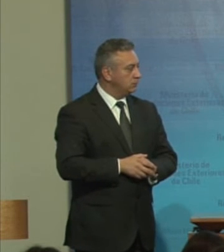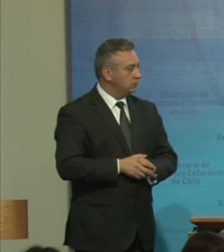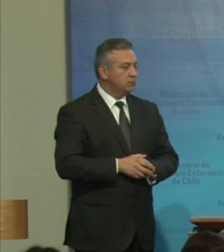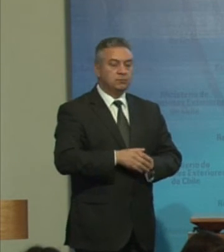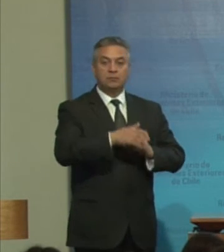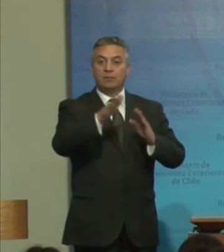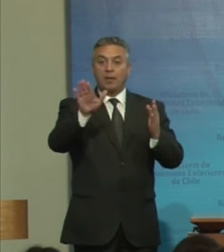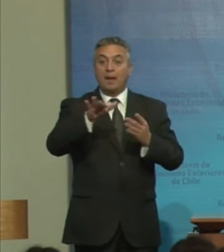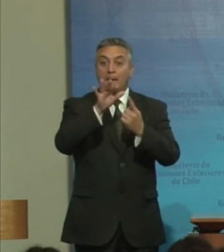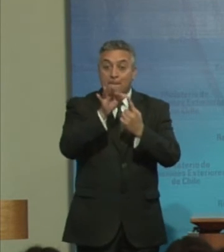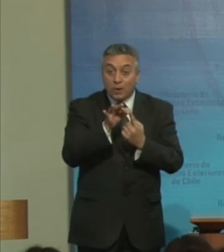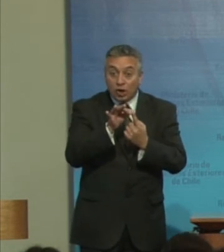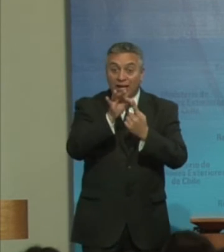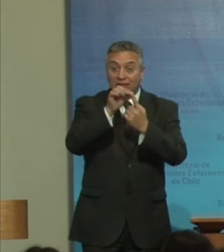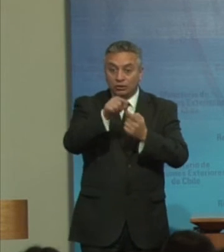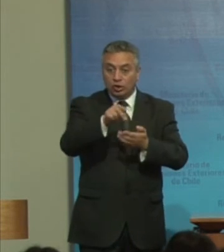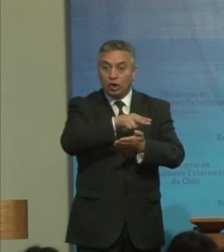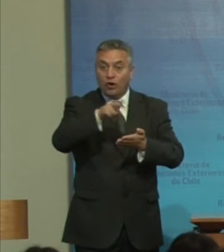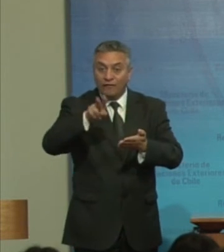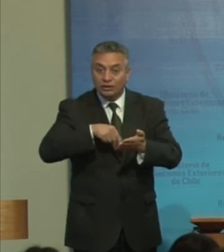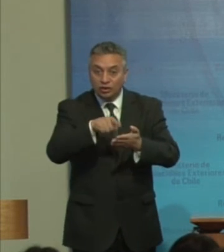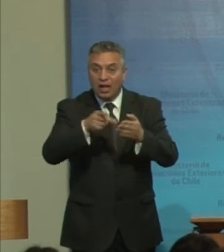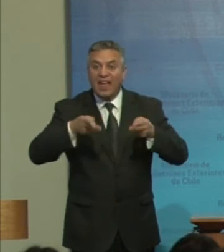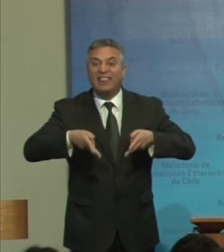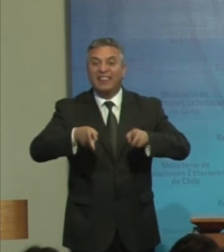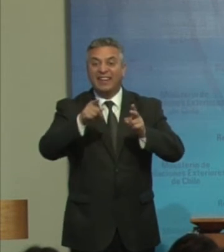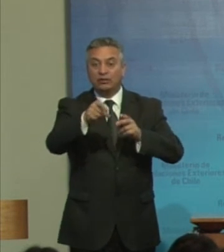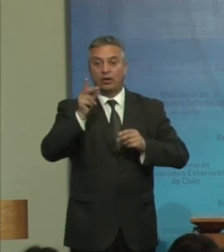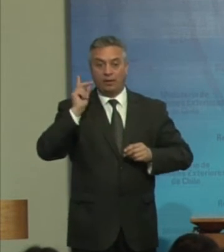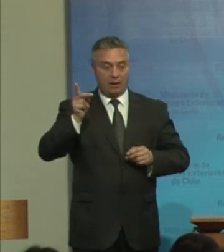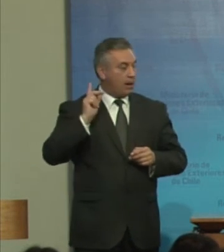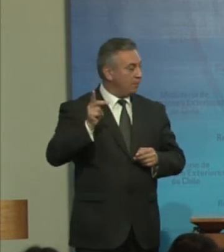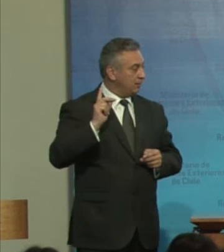Priorización Según la convención De los derechos Con discapacidad